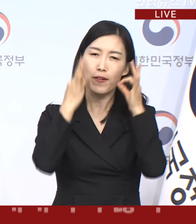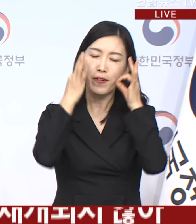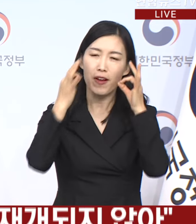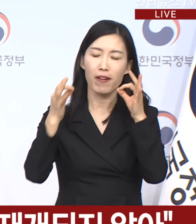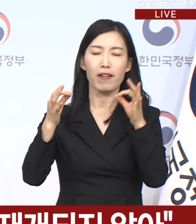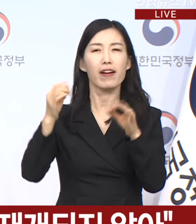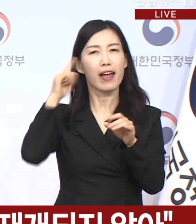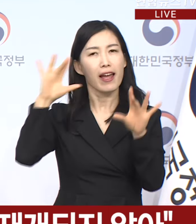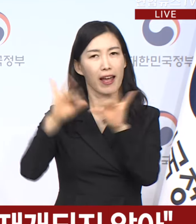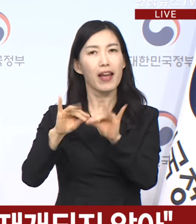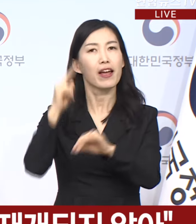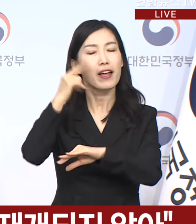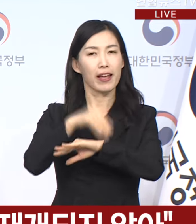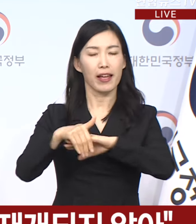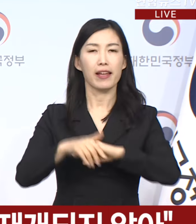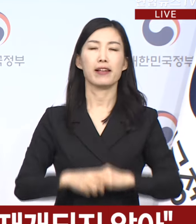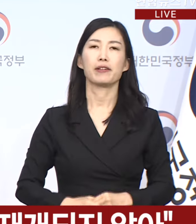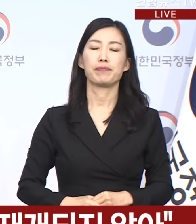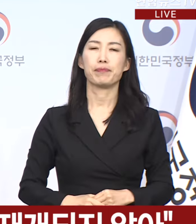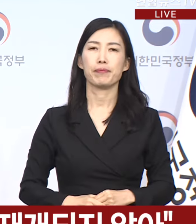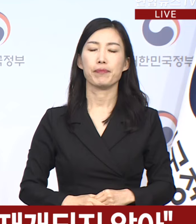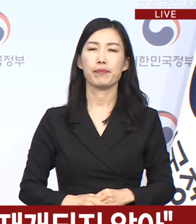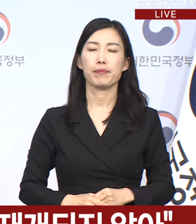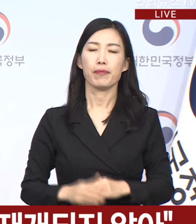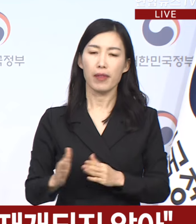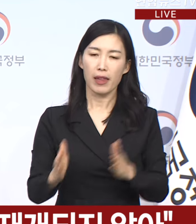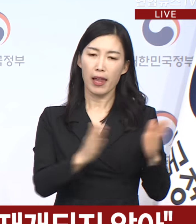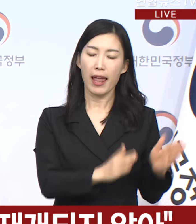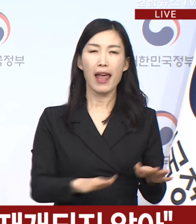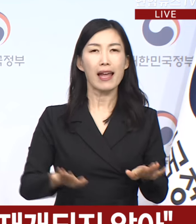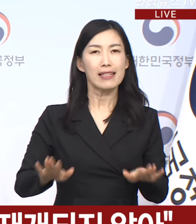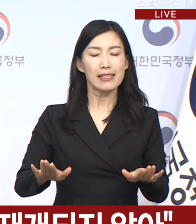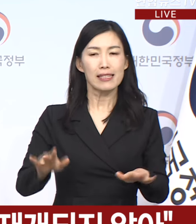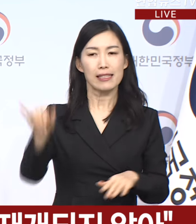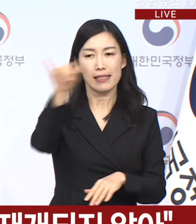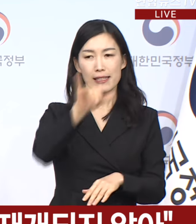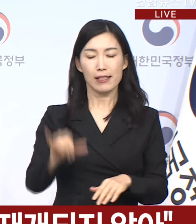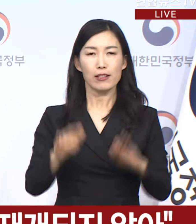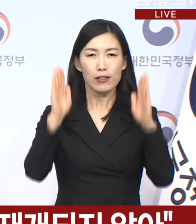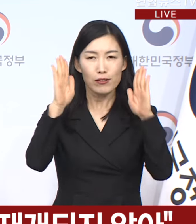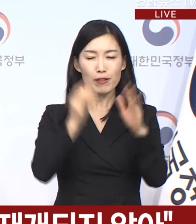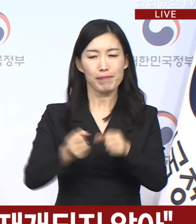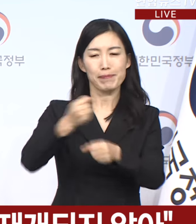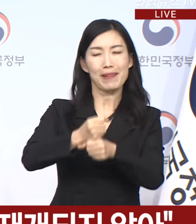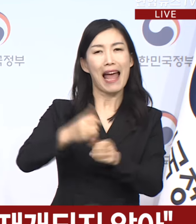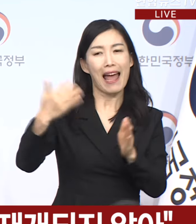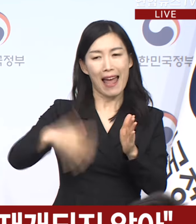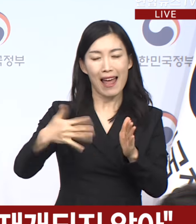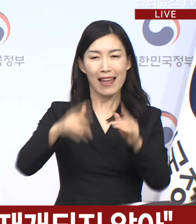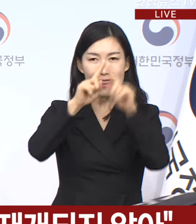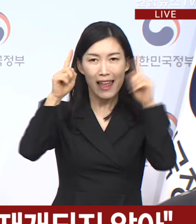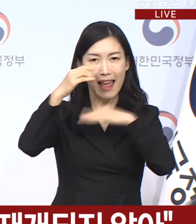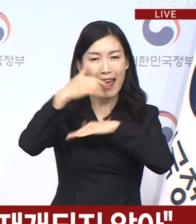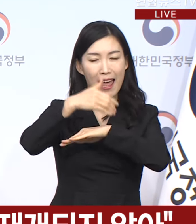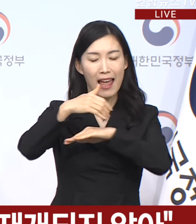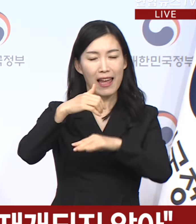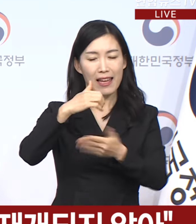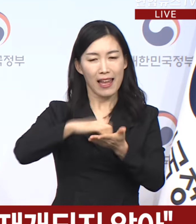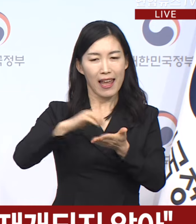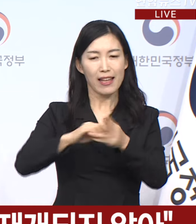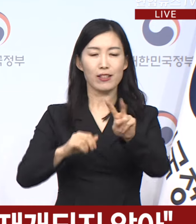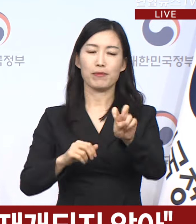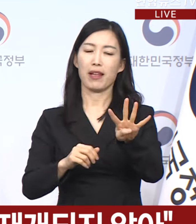예정입니다. 다음으로 아직 수업 운영이 재개되지 않은 24개 대학의 수업 재개